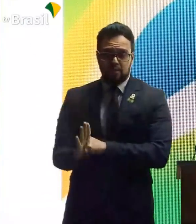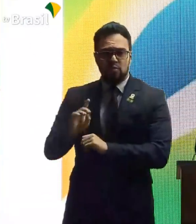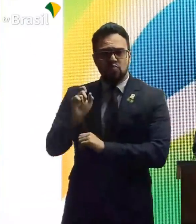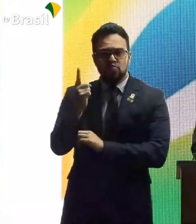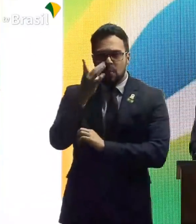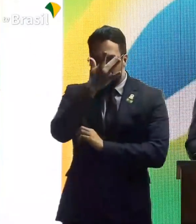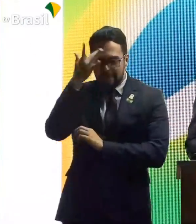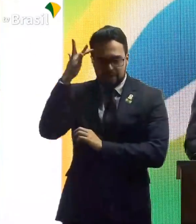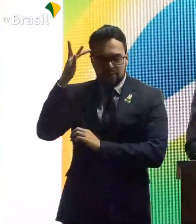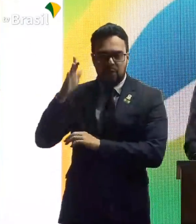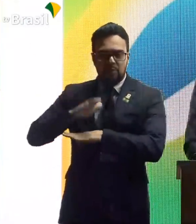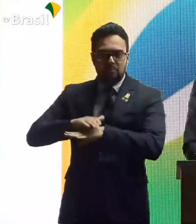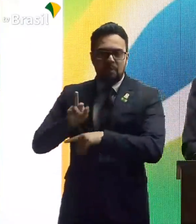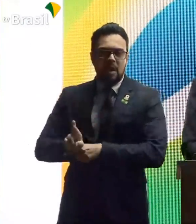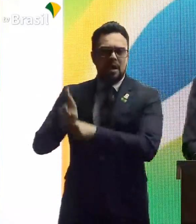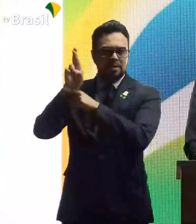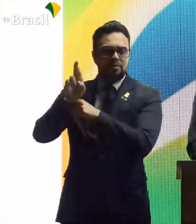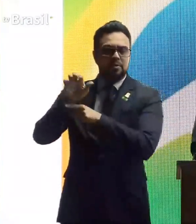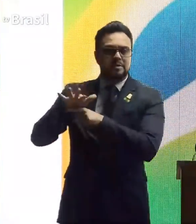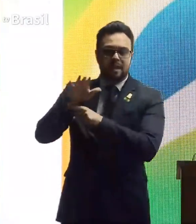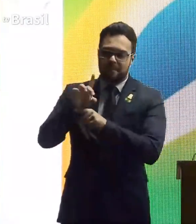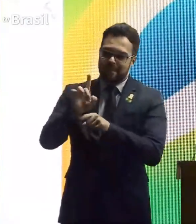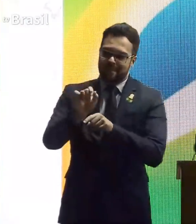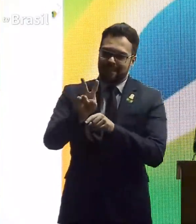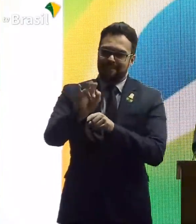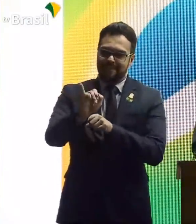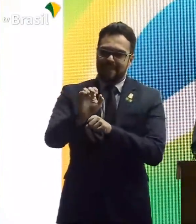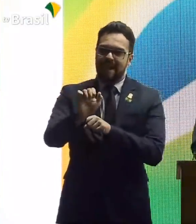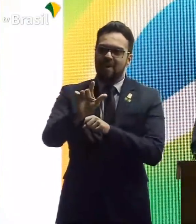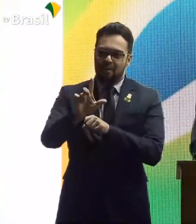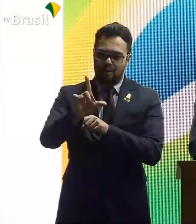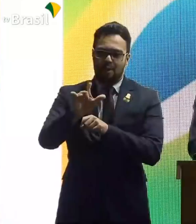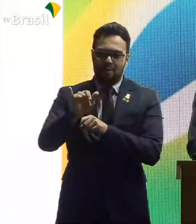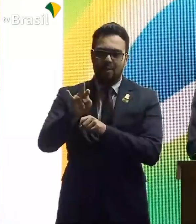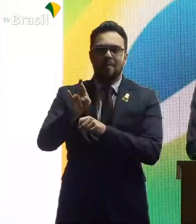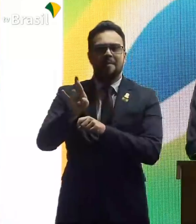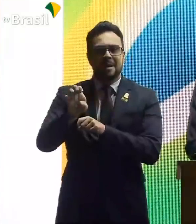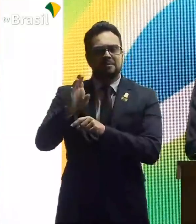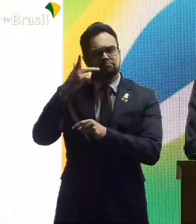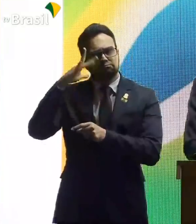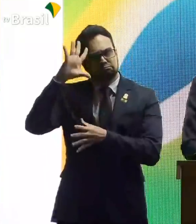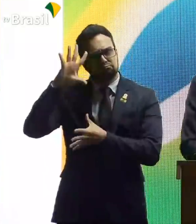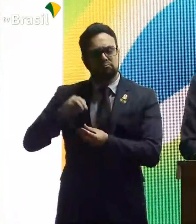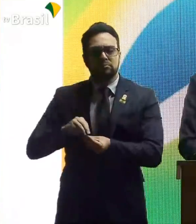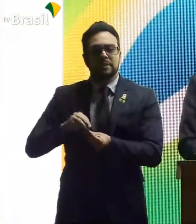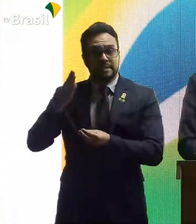responsáveis por essa intermediação, o Davi Alcolumbre. Que entendeu...